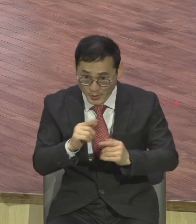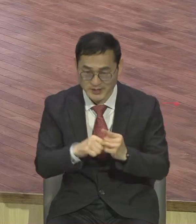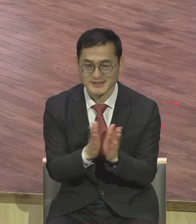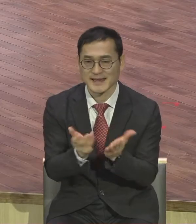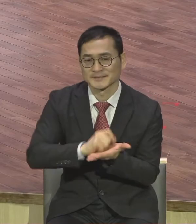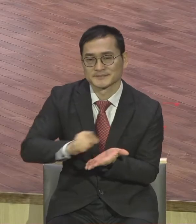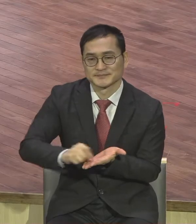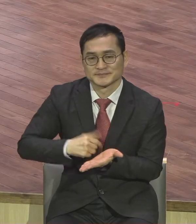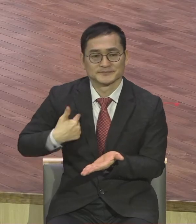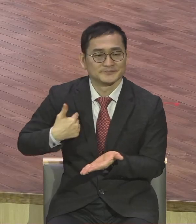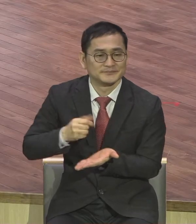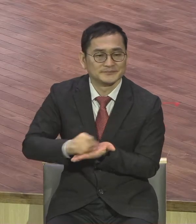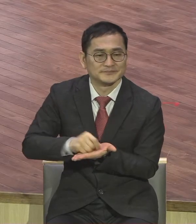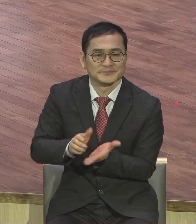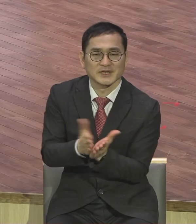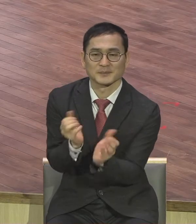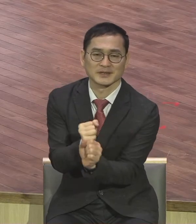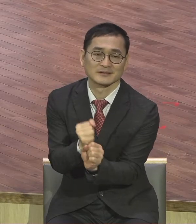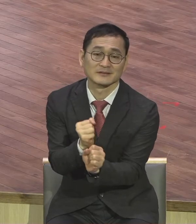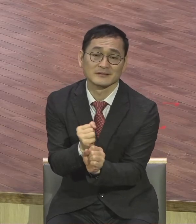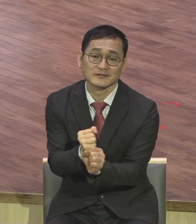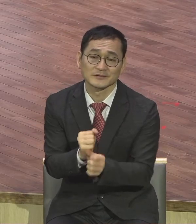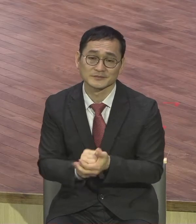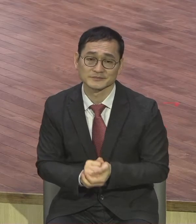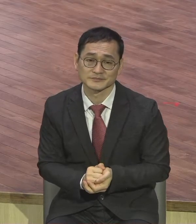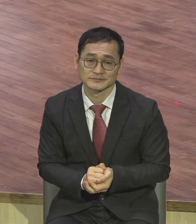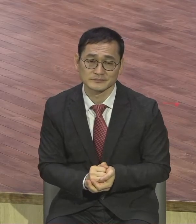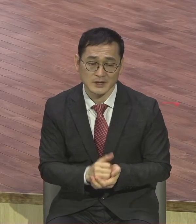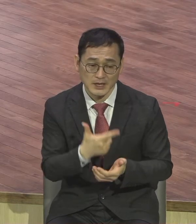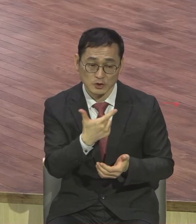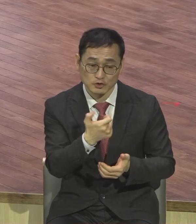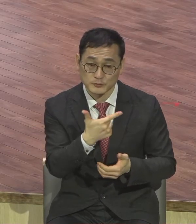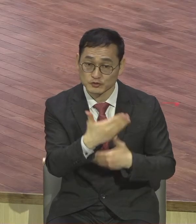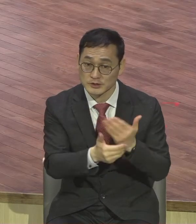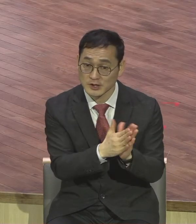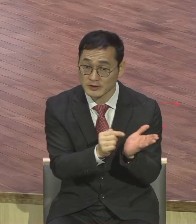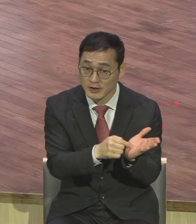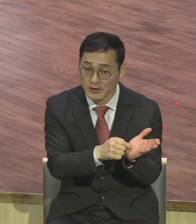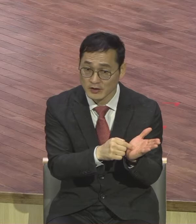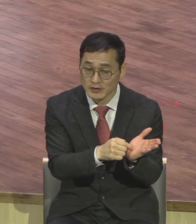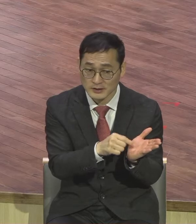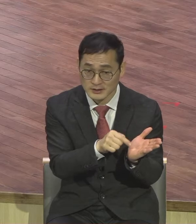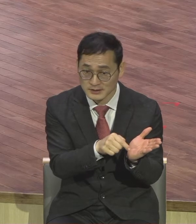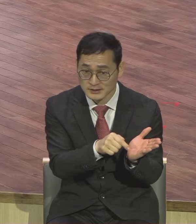66군이 말하는 예수가 그리스도 그 책 이름이에요 그러니까